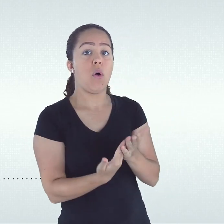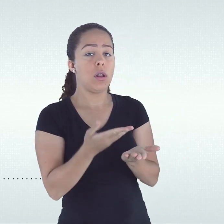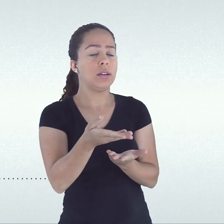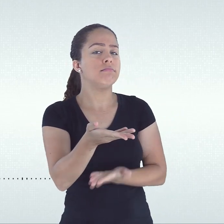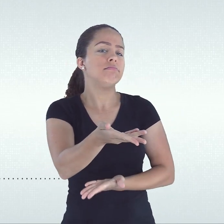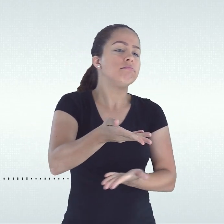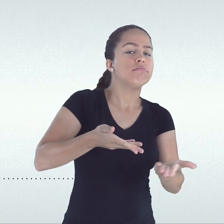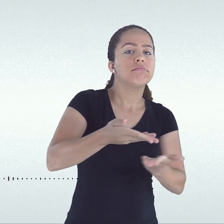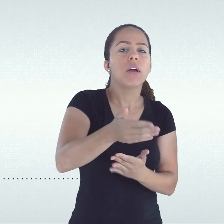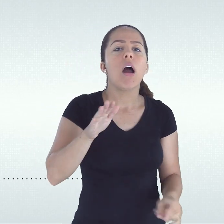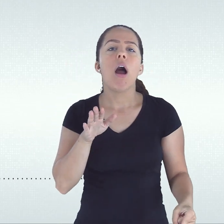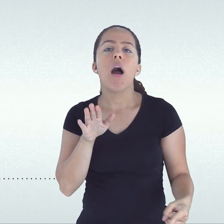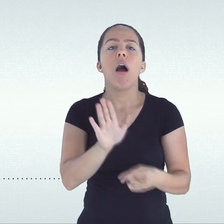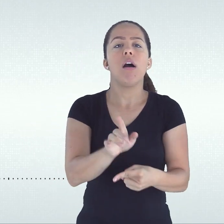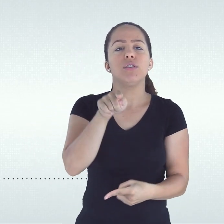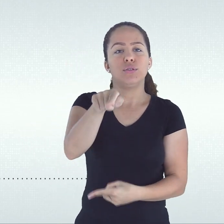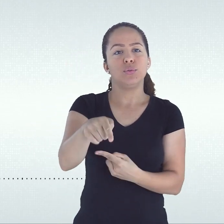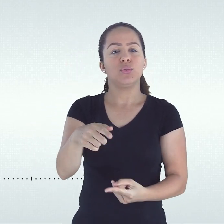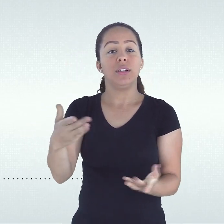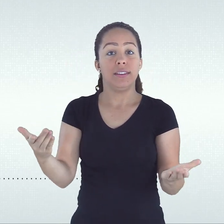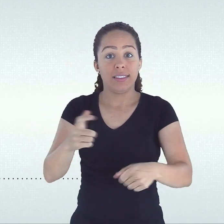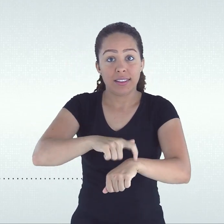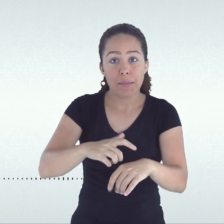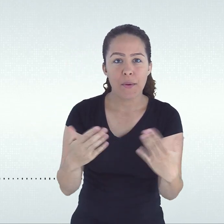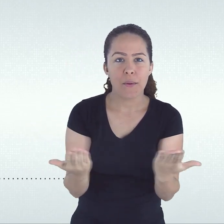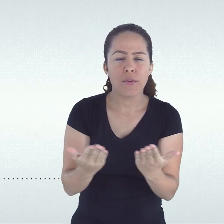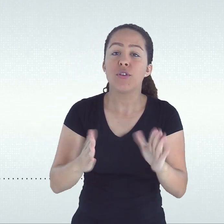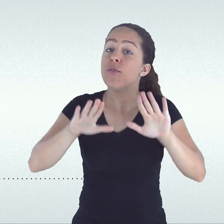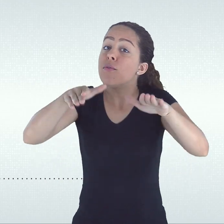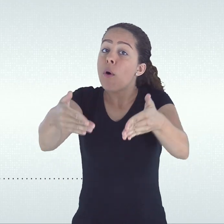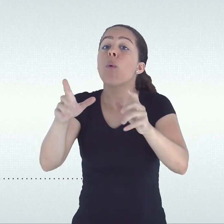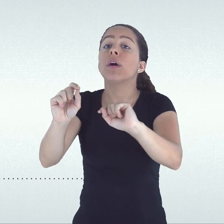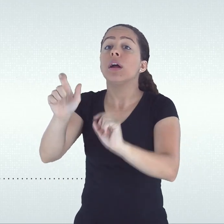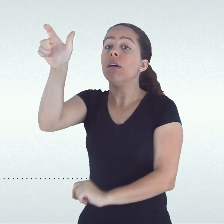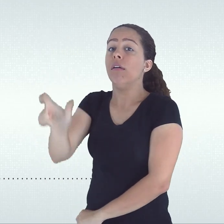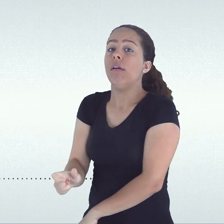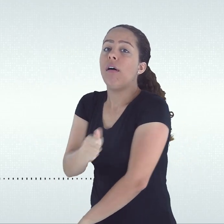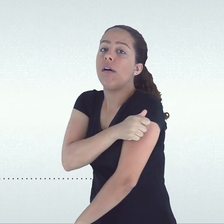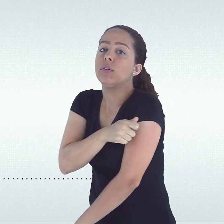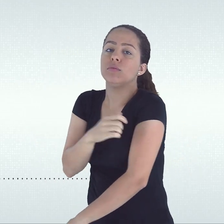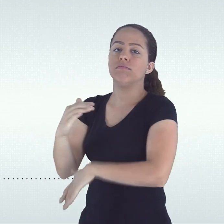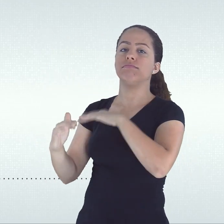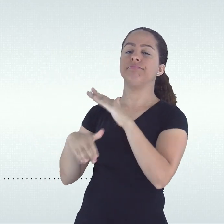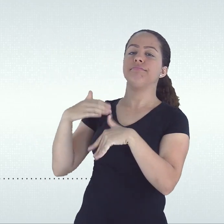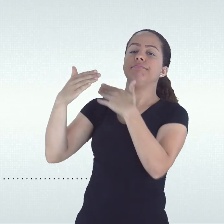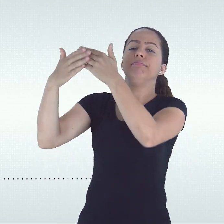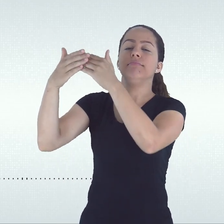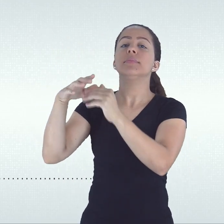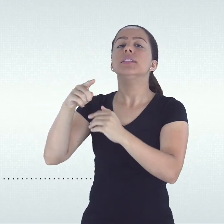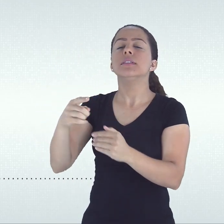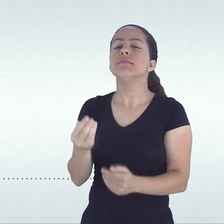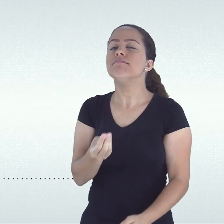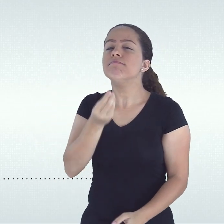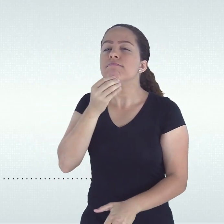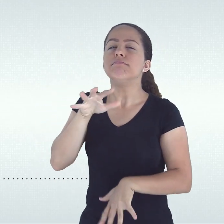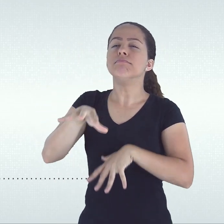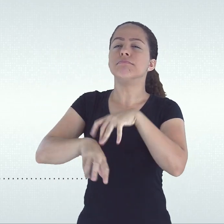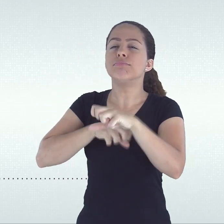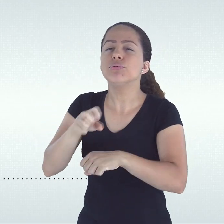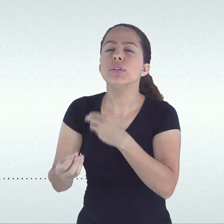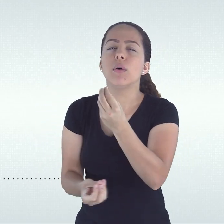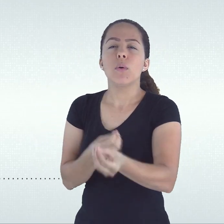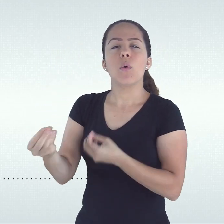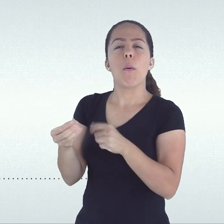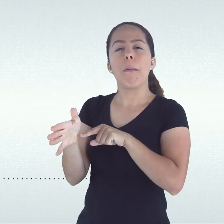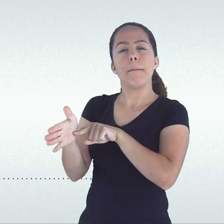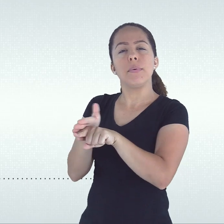busca investigar os fatores que influenciam a sua aprendizagem e, consequentemente, sua inclusão e permanência